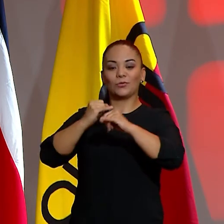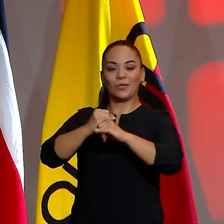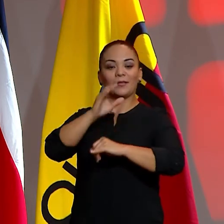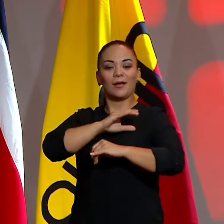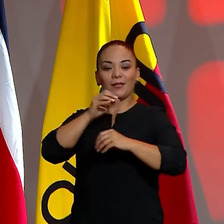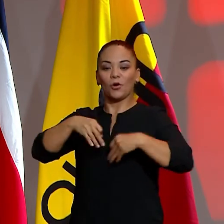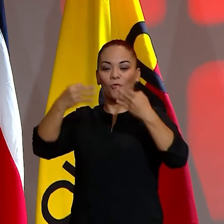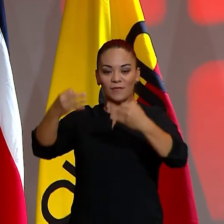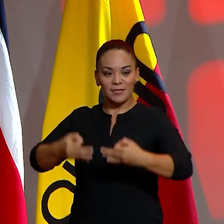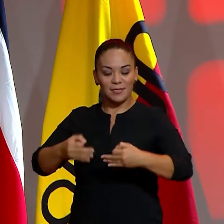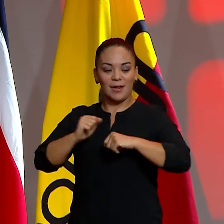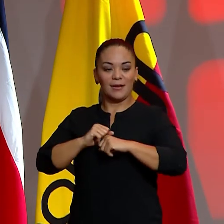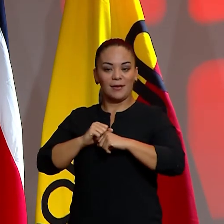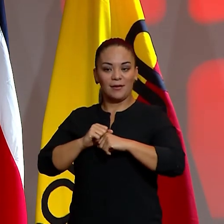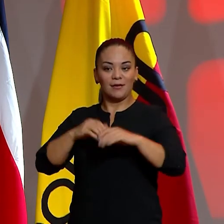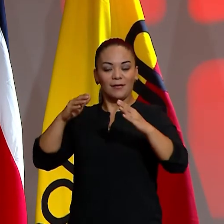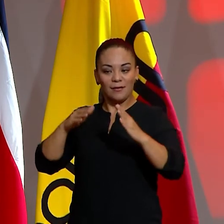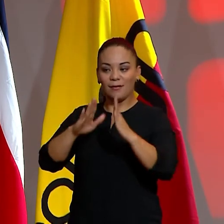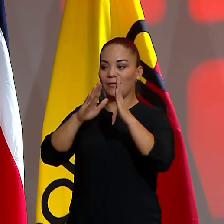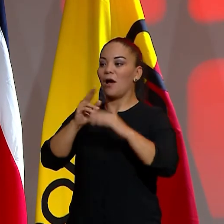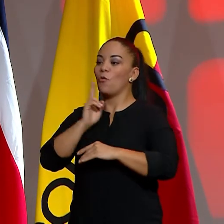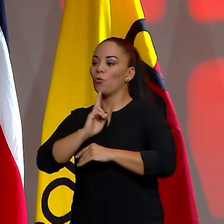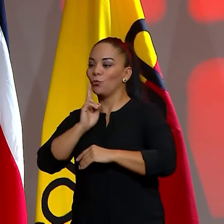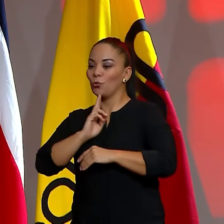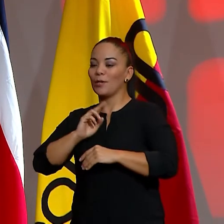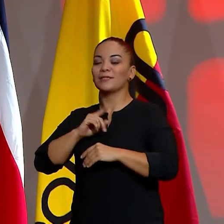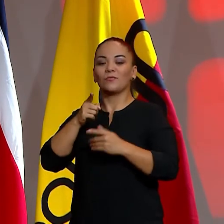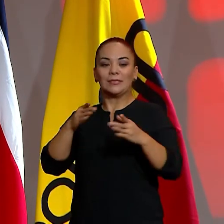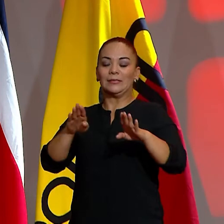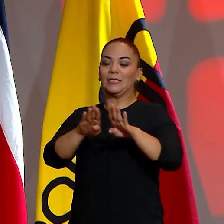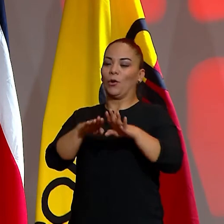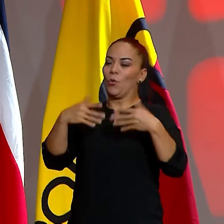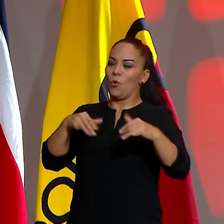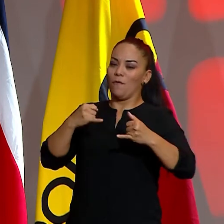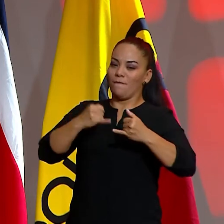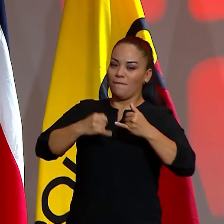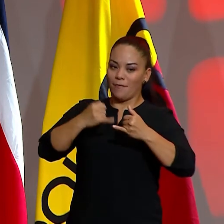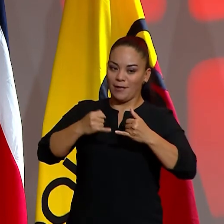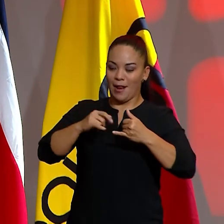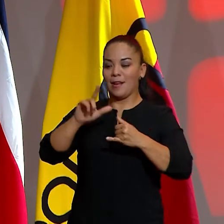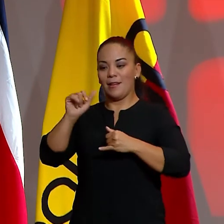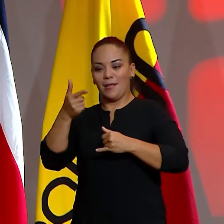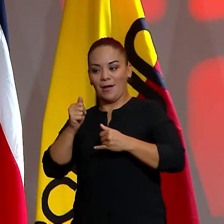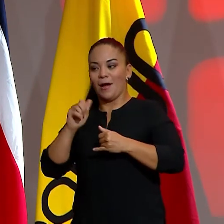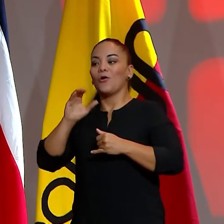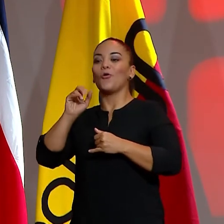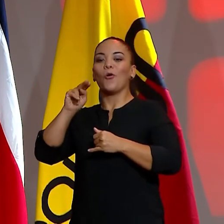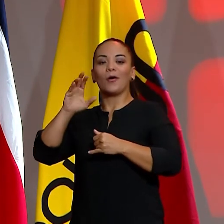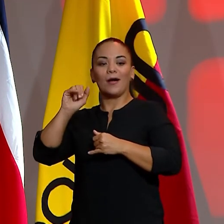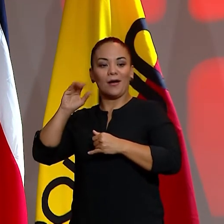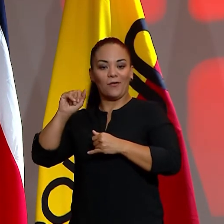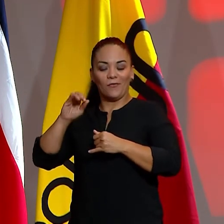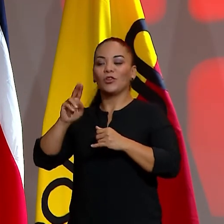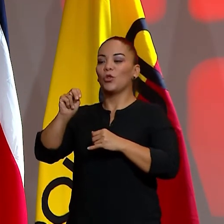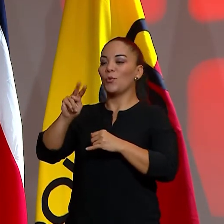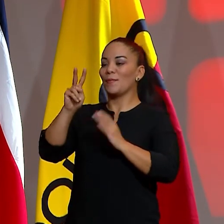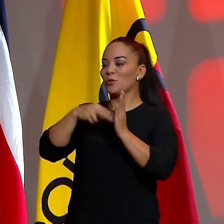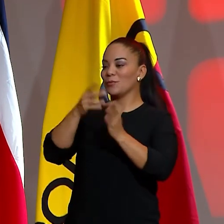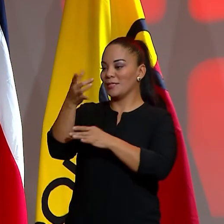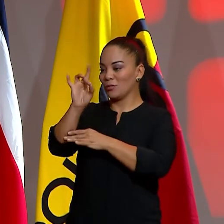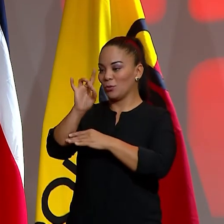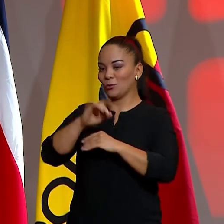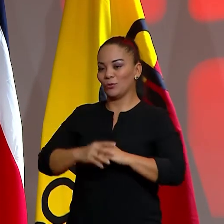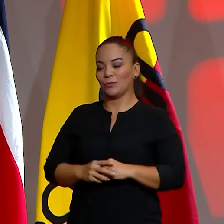oficial al imponerse al Motagua de Honduras en una cerrada final de la Liga de CONCACAF en noviembre del 2018.